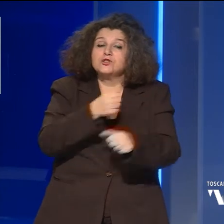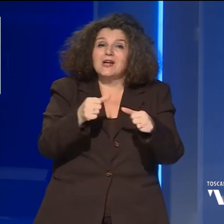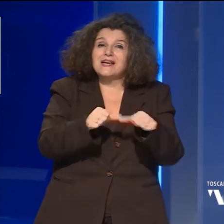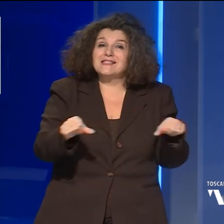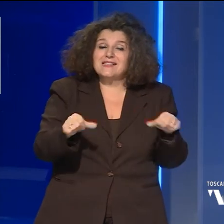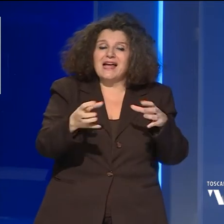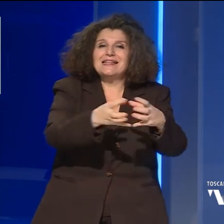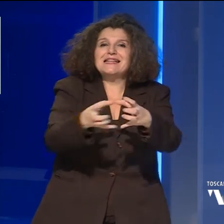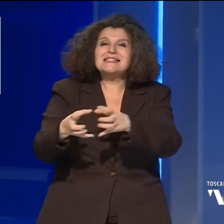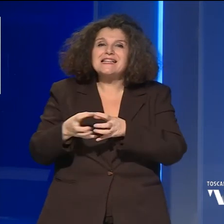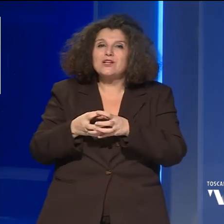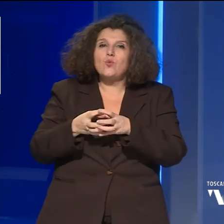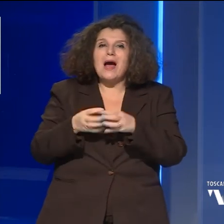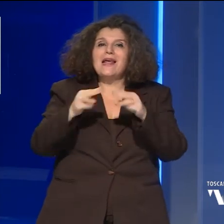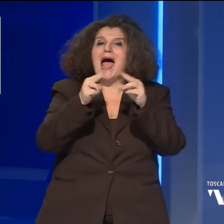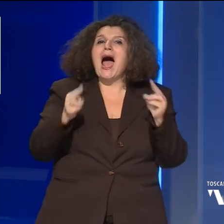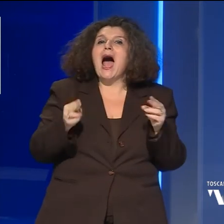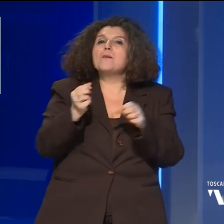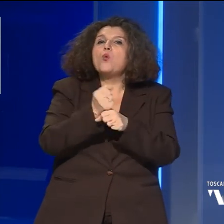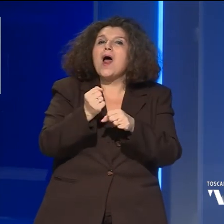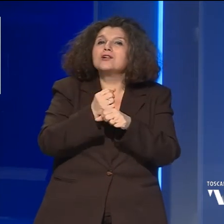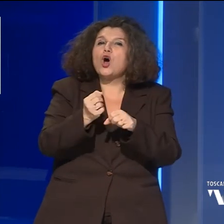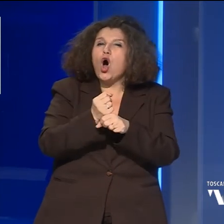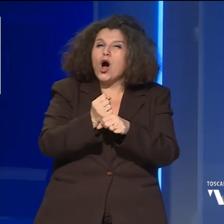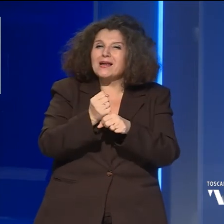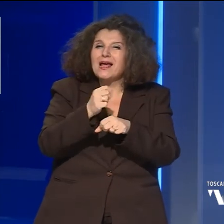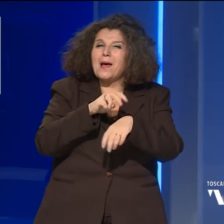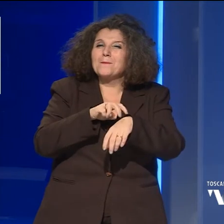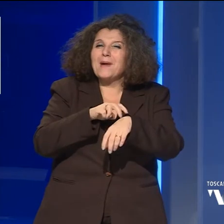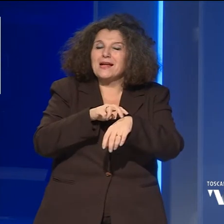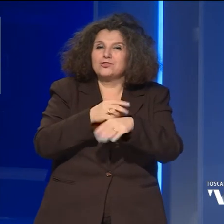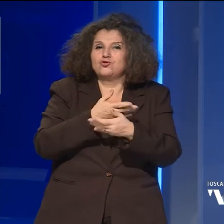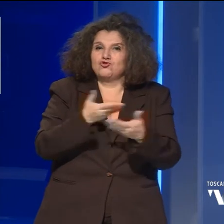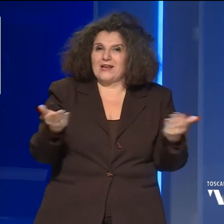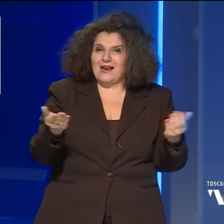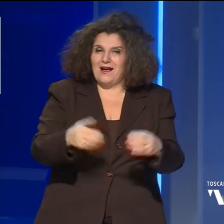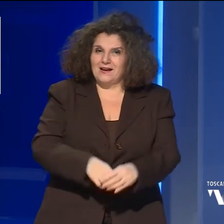distrettuali e gli ambulatori dei medici di medicina generale.